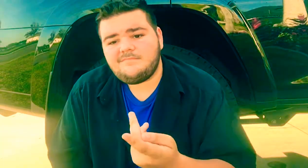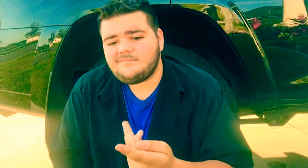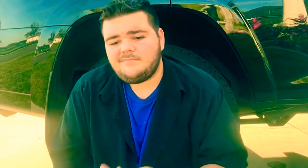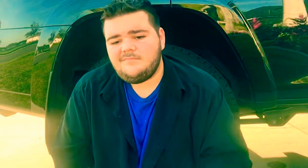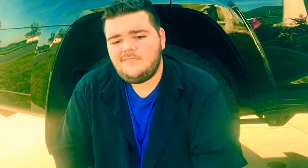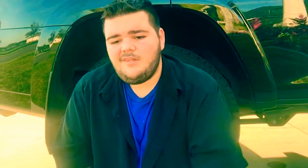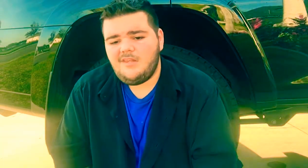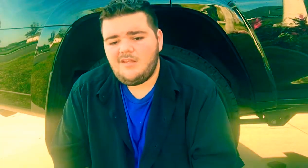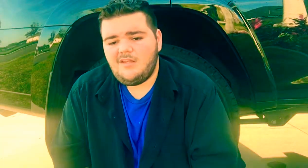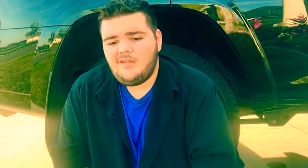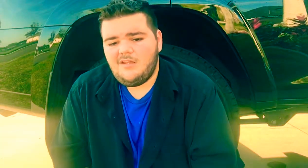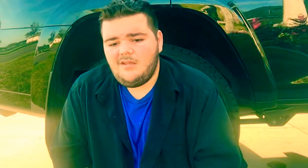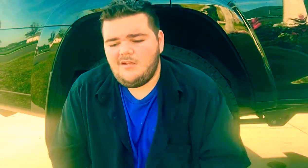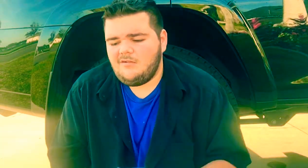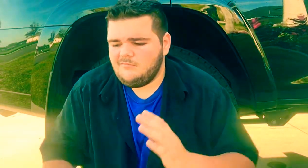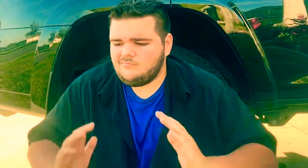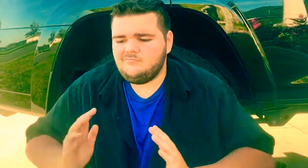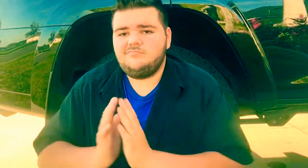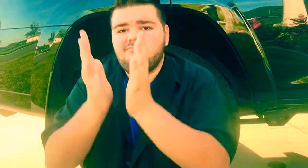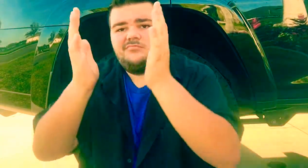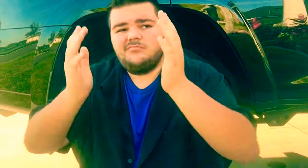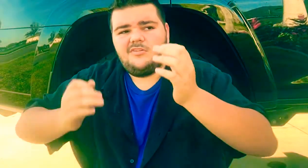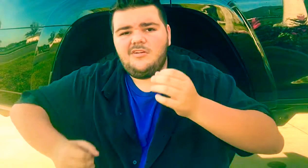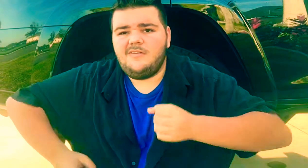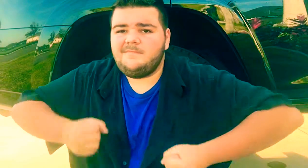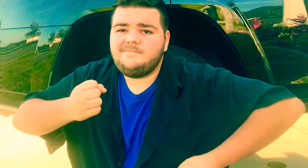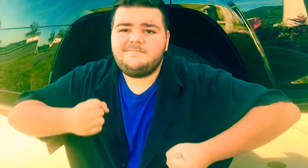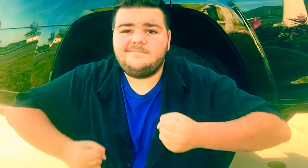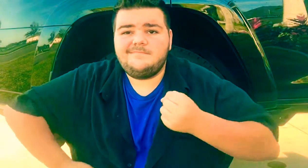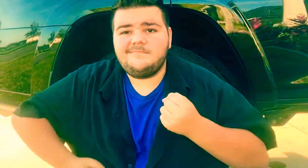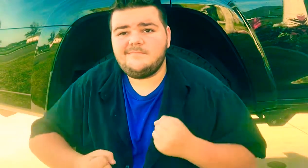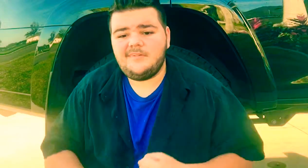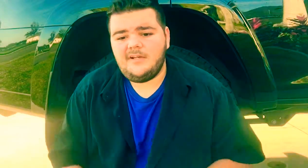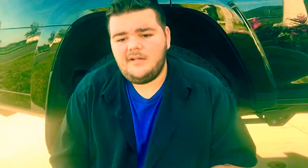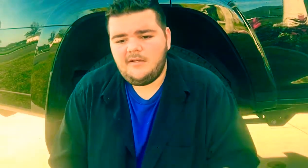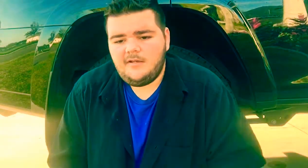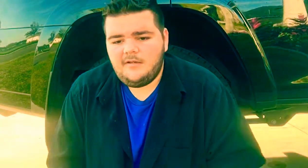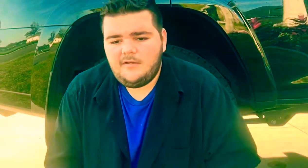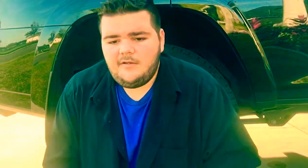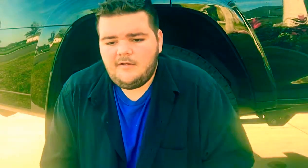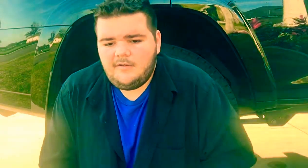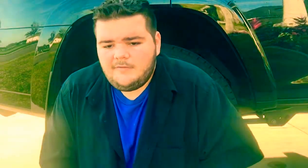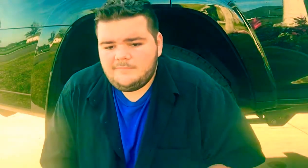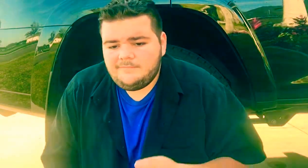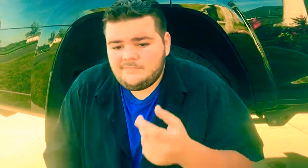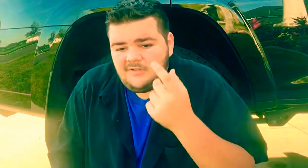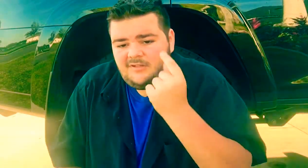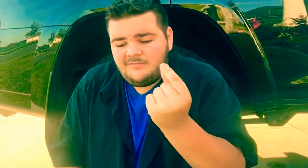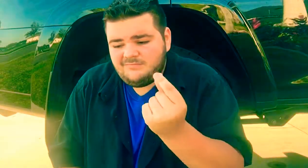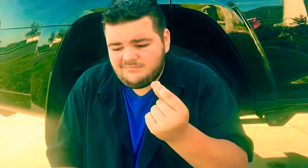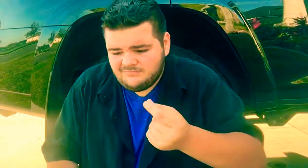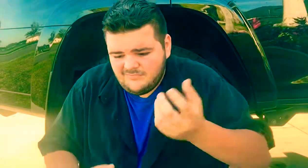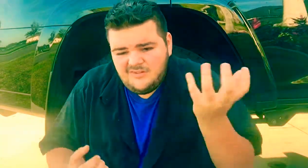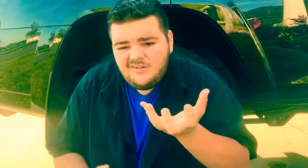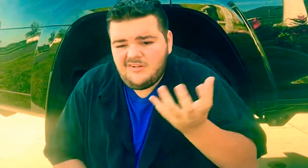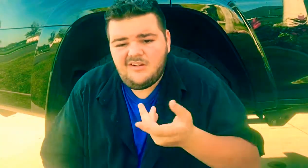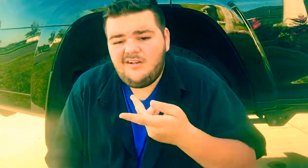ま走り出すのさ 着せだらけになって